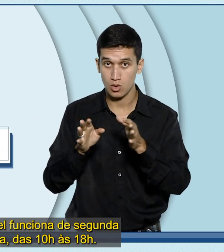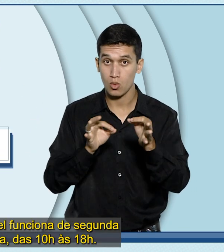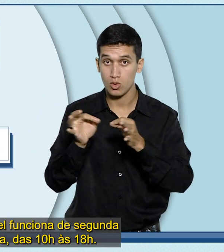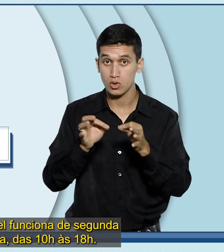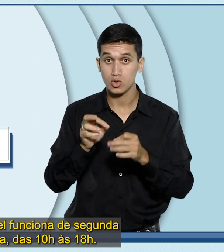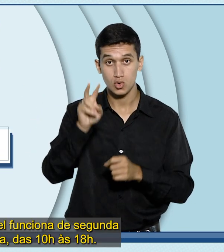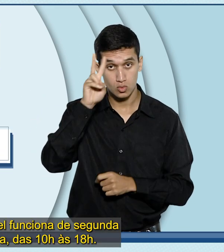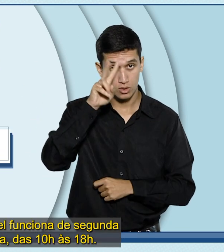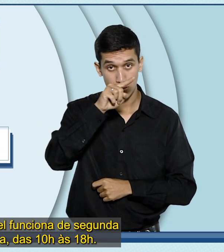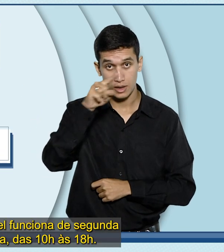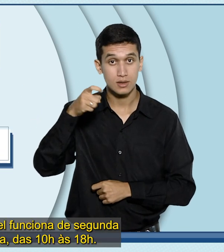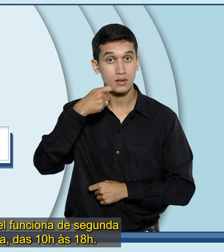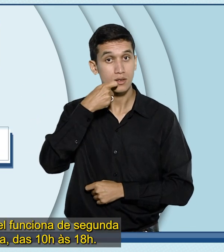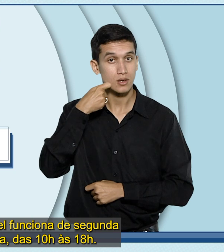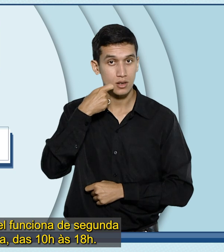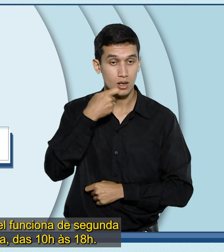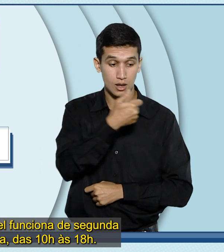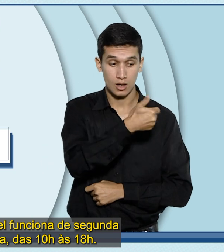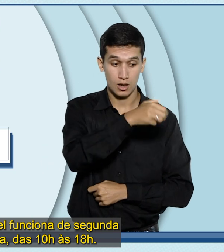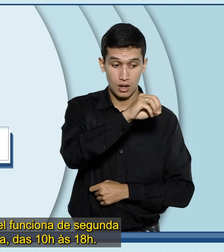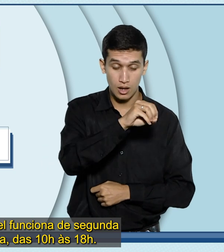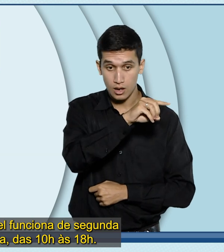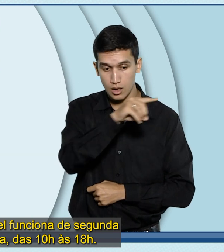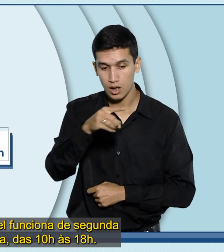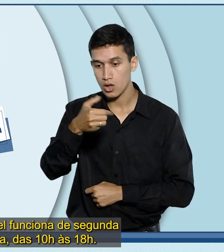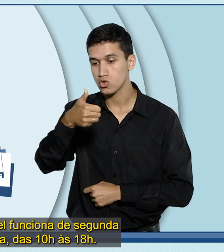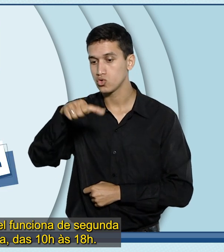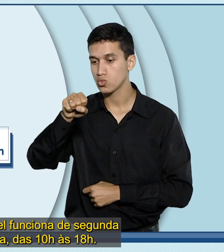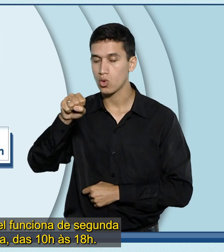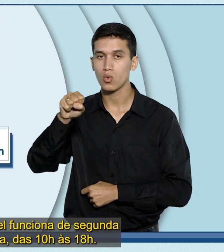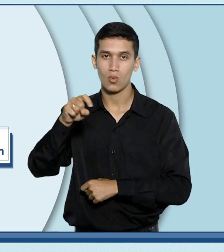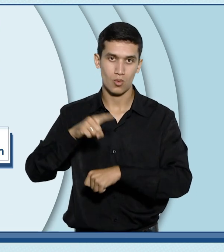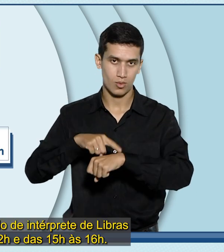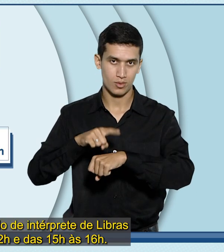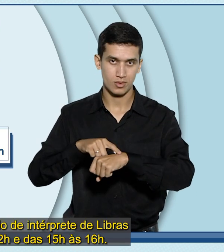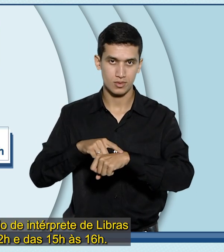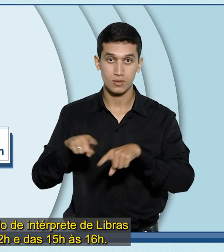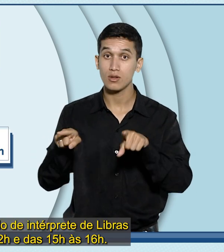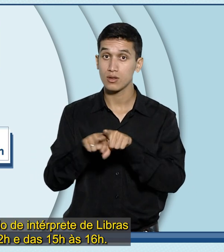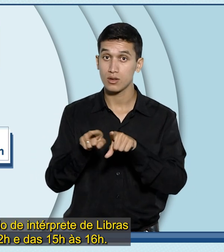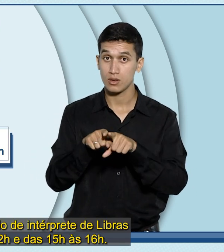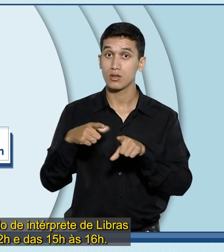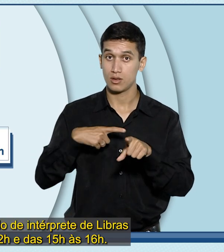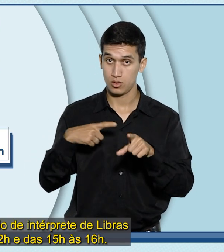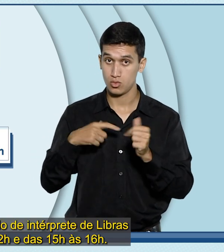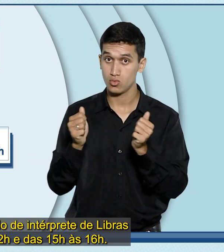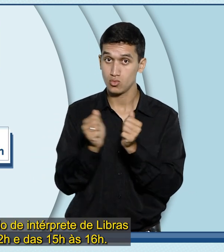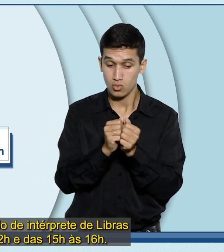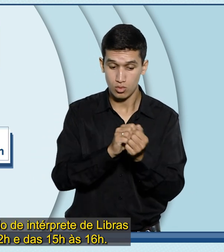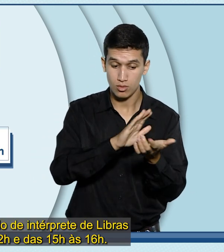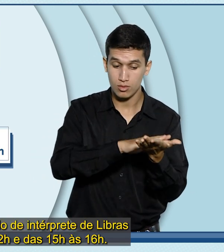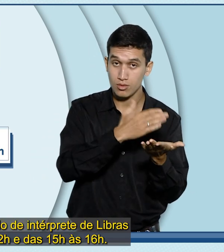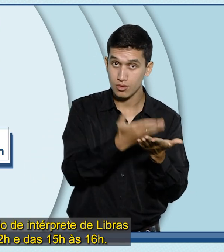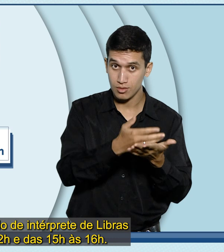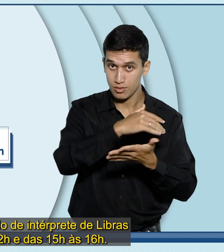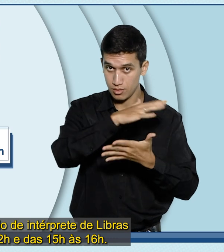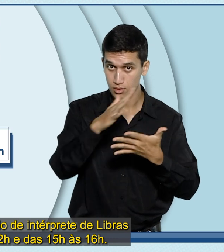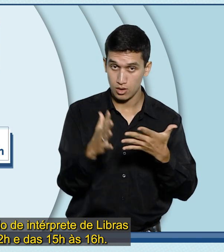segunda a sexta-feira, das 10 às 18 horas e conta com o apoio de intérprete de libras das 11